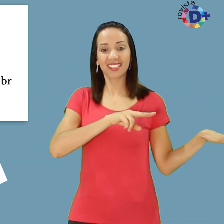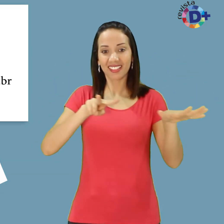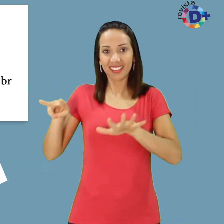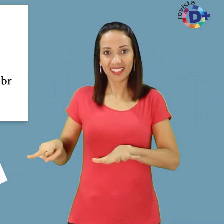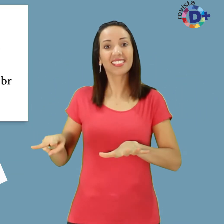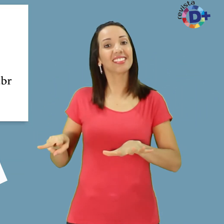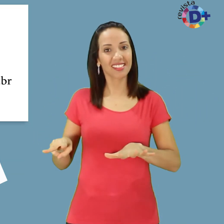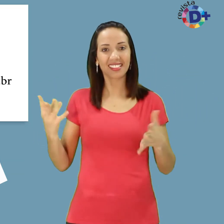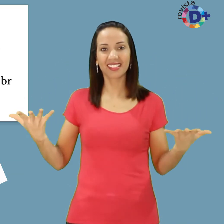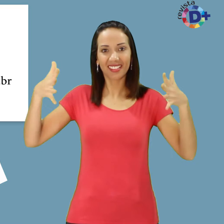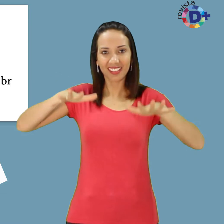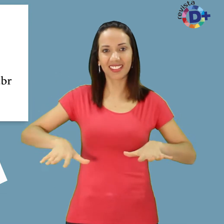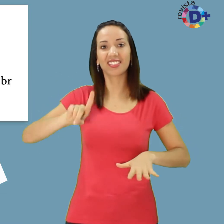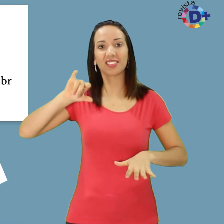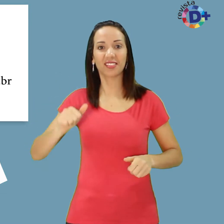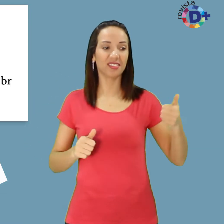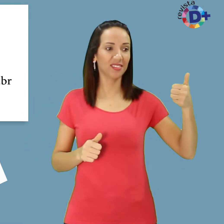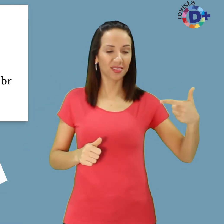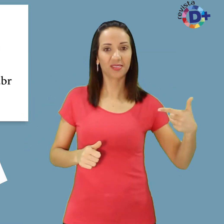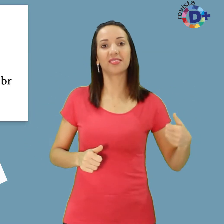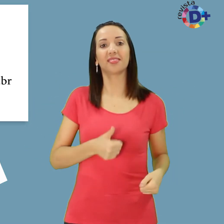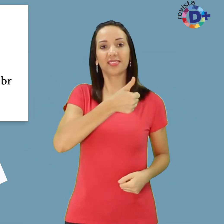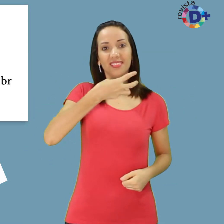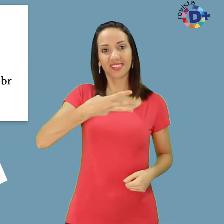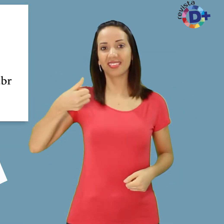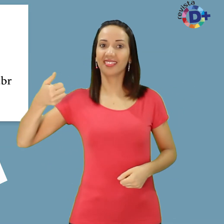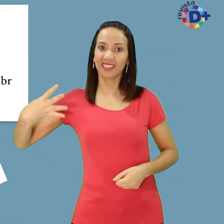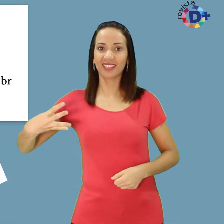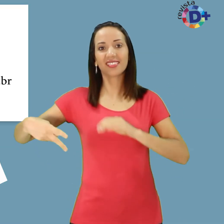12, 13 e 14 de novembro Evento gratuito